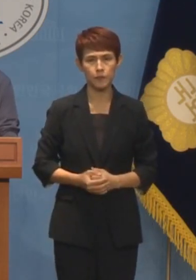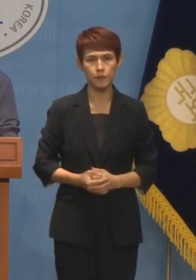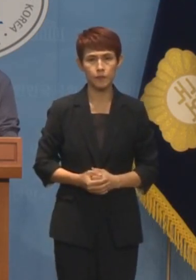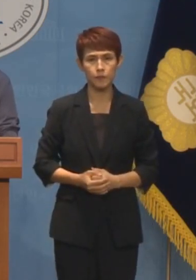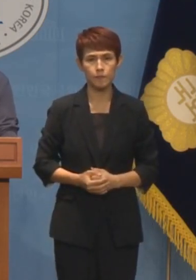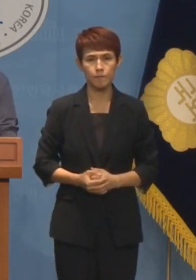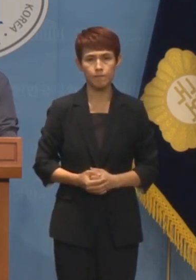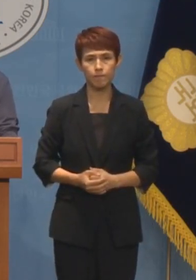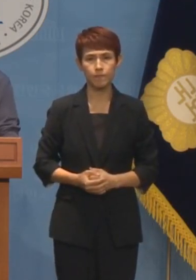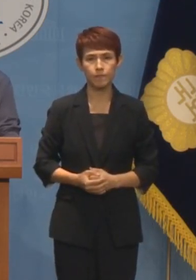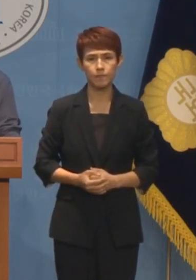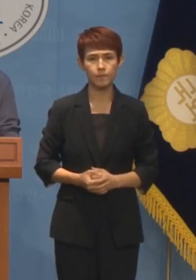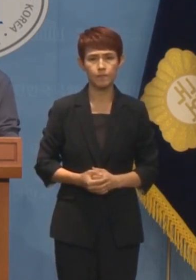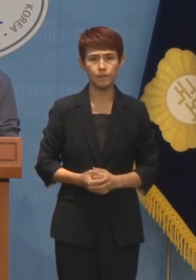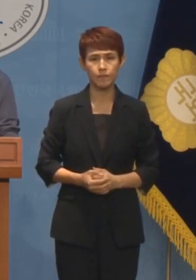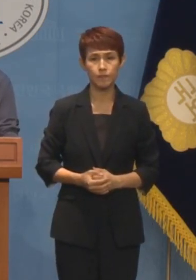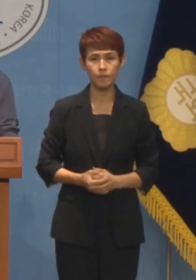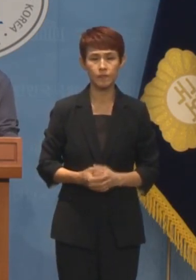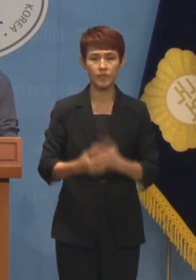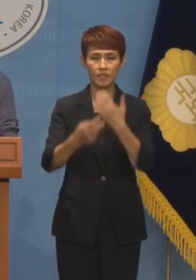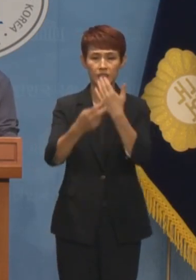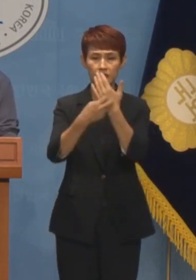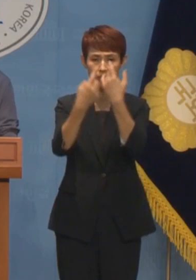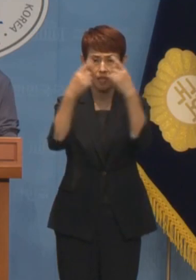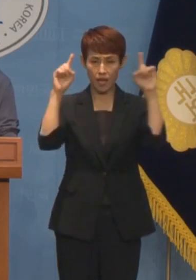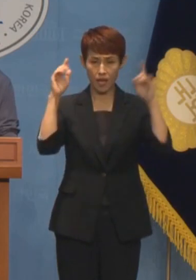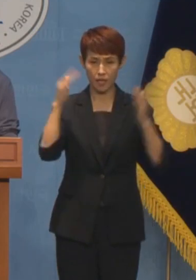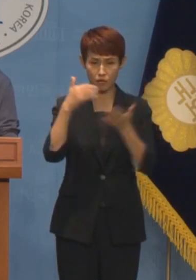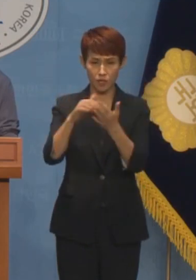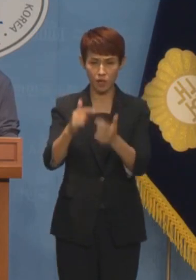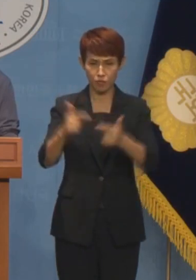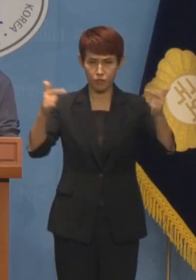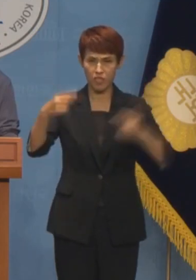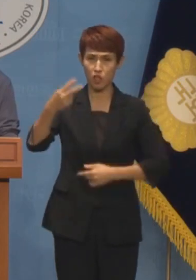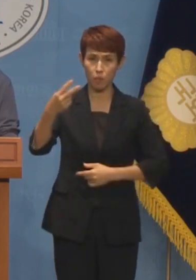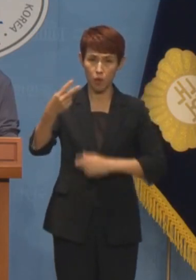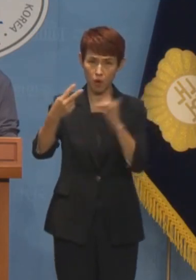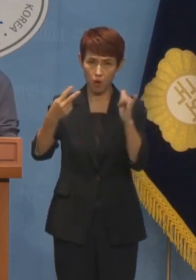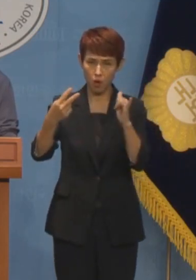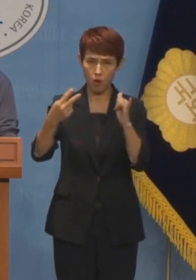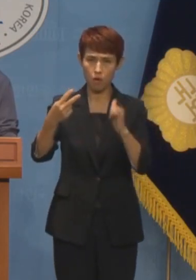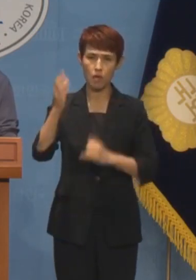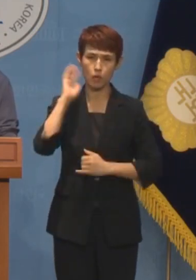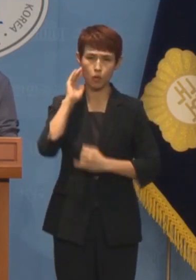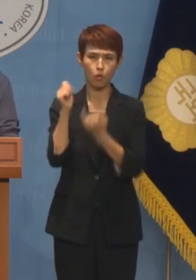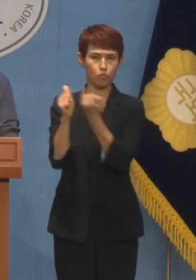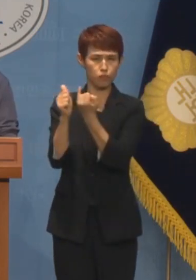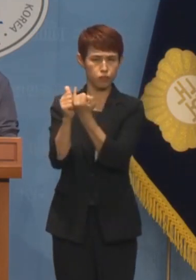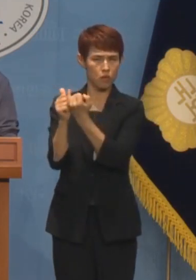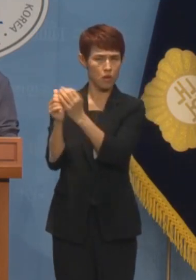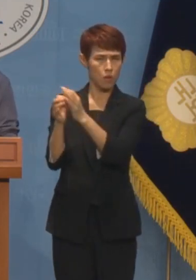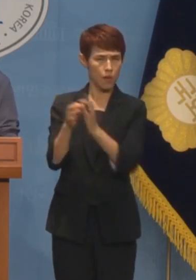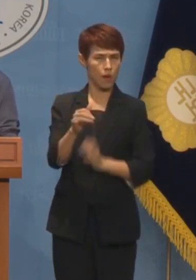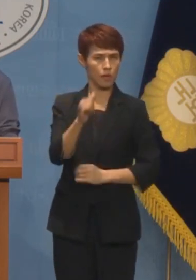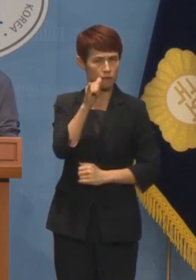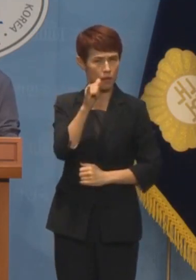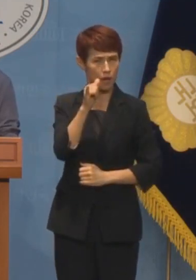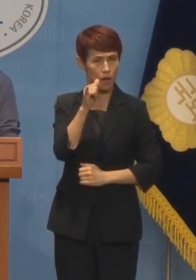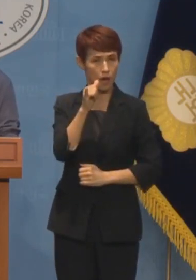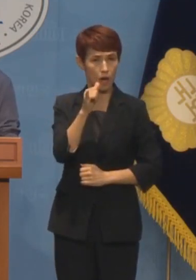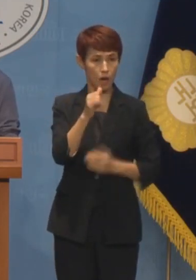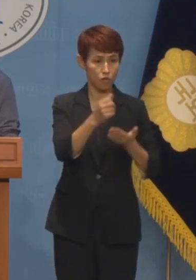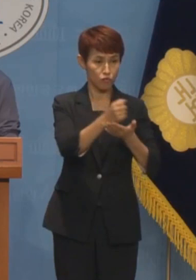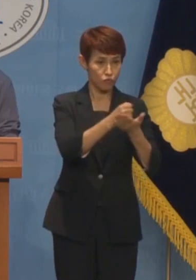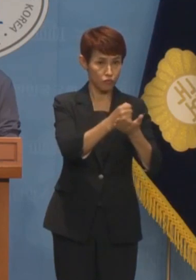애초 일각에서 의대 정원 2천 명 증원이 대통령 부부와 밀접하게 연관이 있다는 역술인